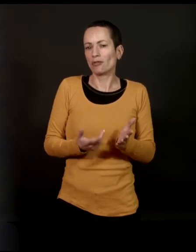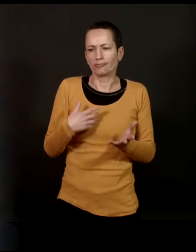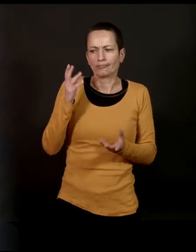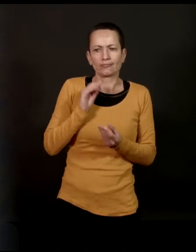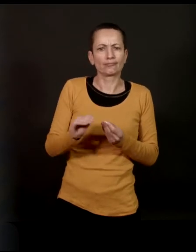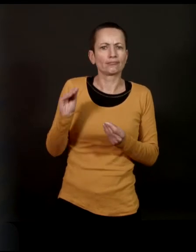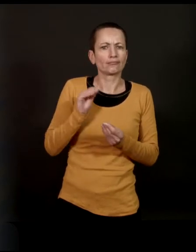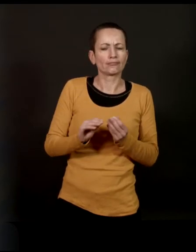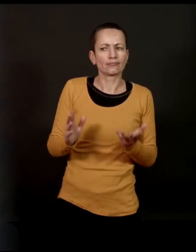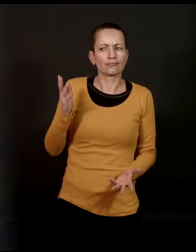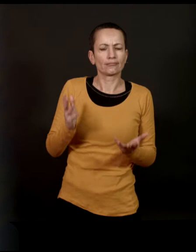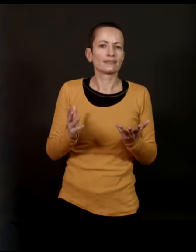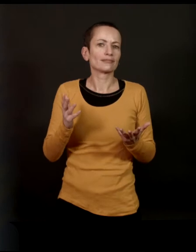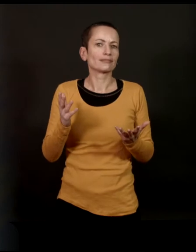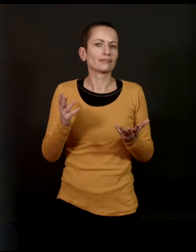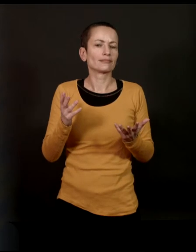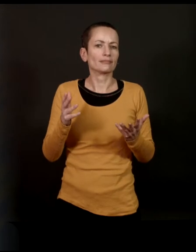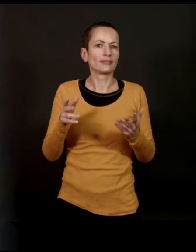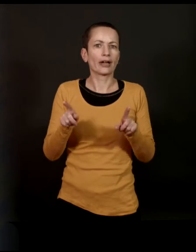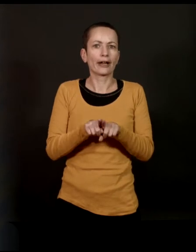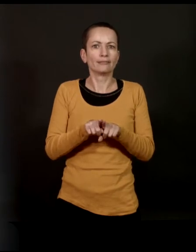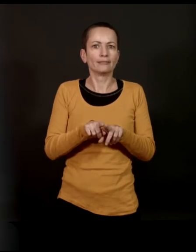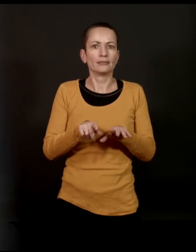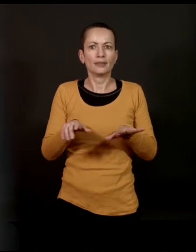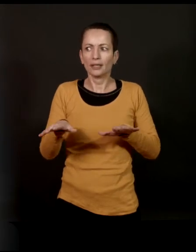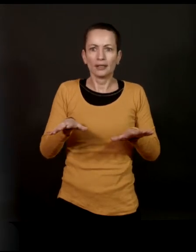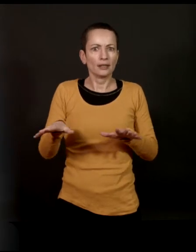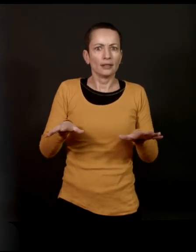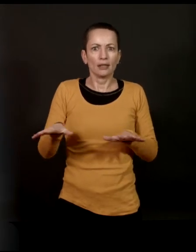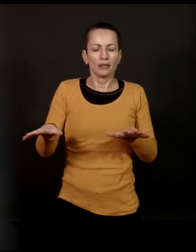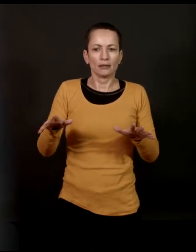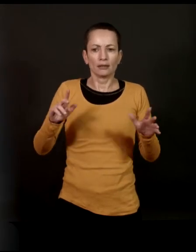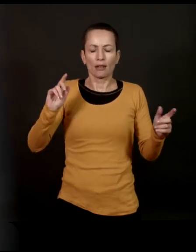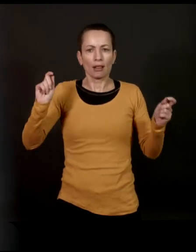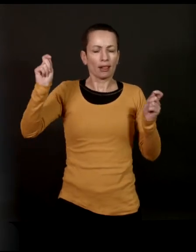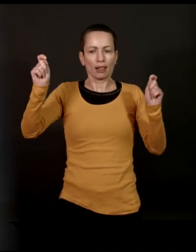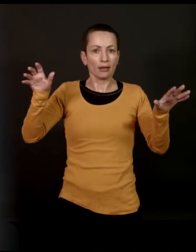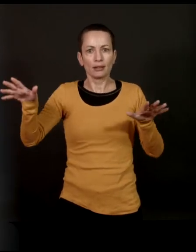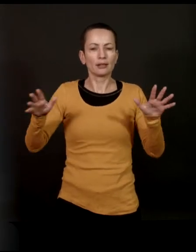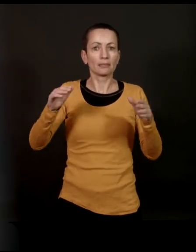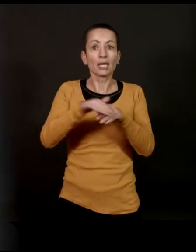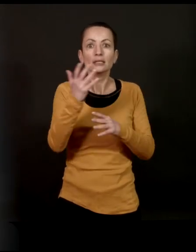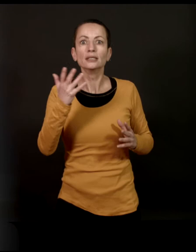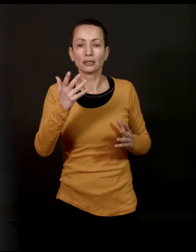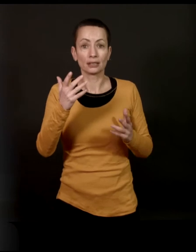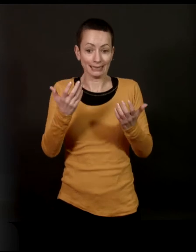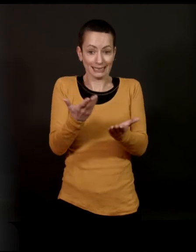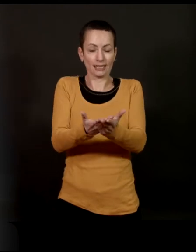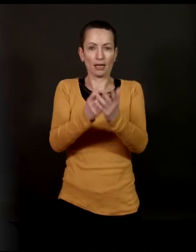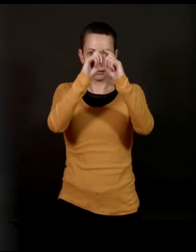où on se demande, le sol bouge sous nos pas, où est la terre ferme, on n'en sait rien. Et ça, comme journaliste, comme quelqu'un